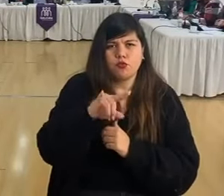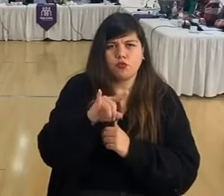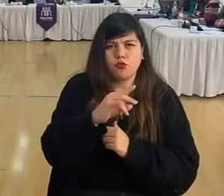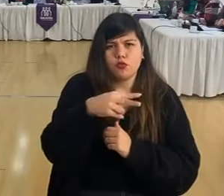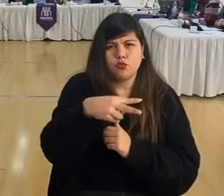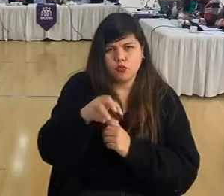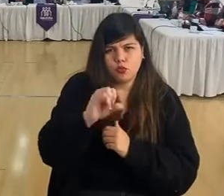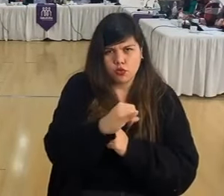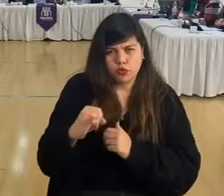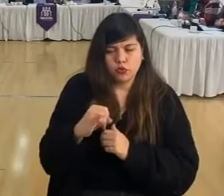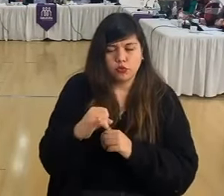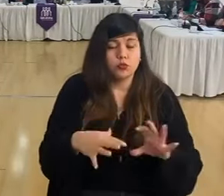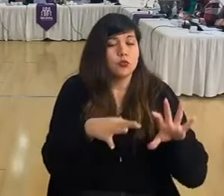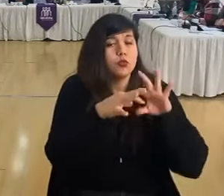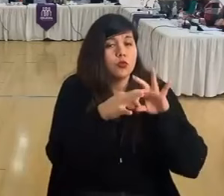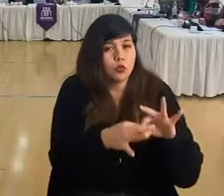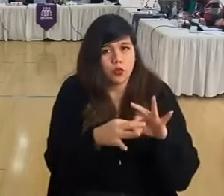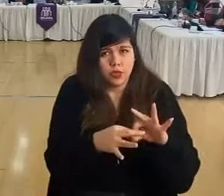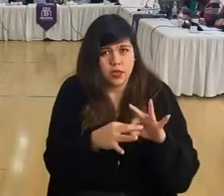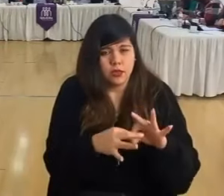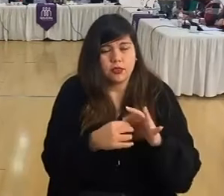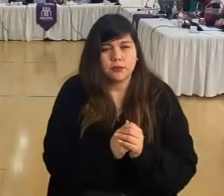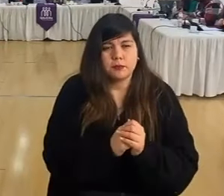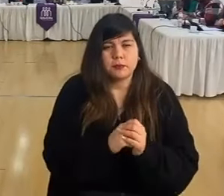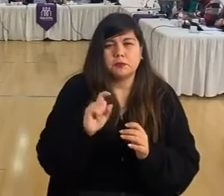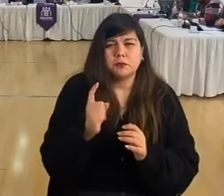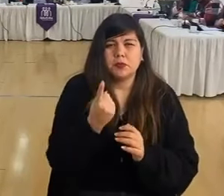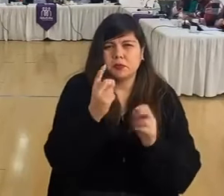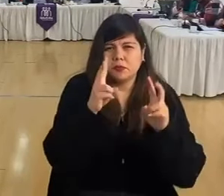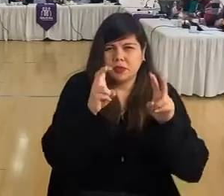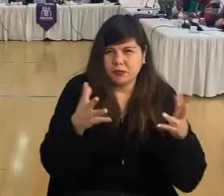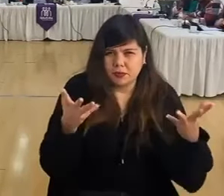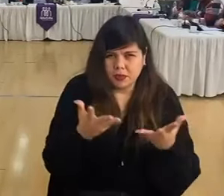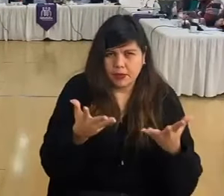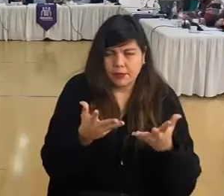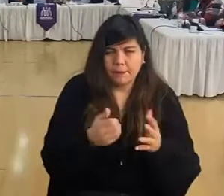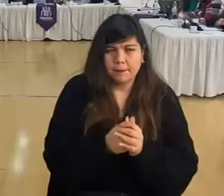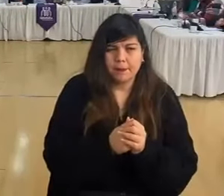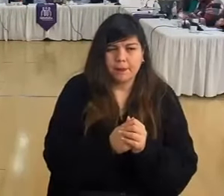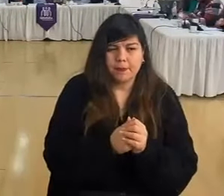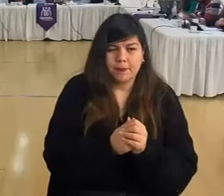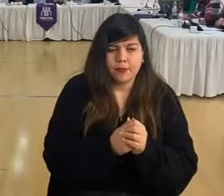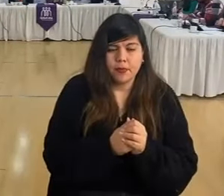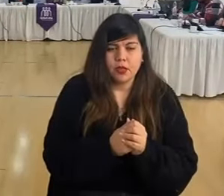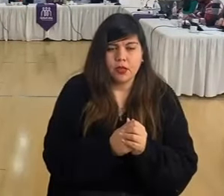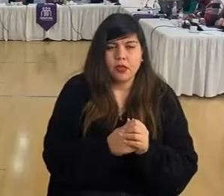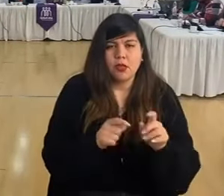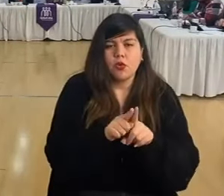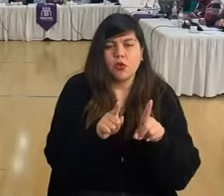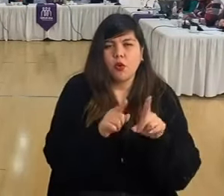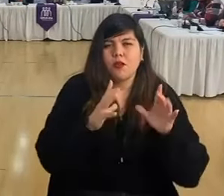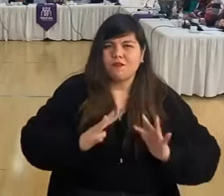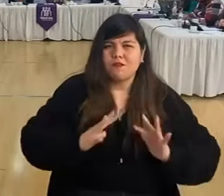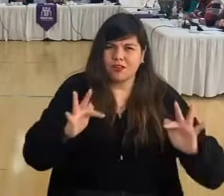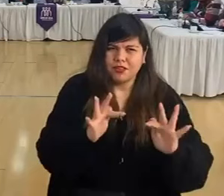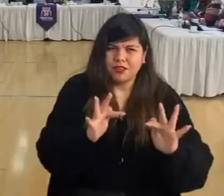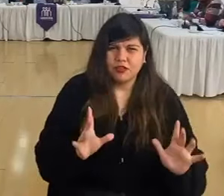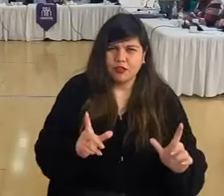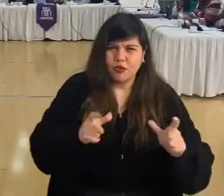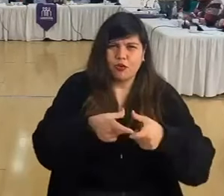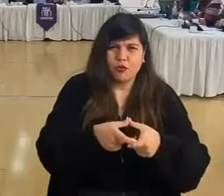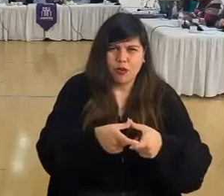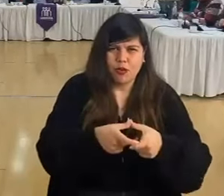Muchas gracias. Muchas gracias. Como primer punto, hacer llegar las felicitaciones a la Corpo